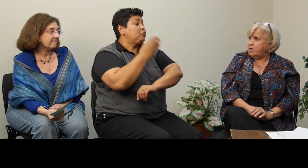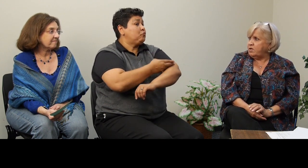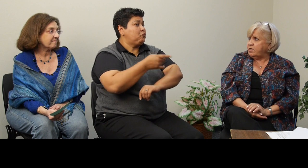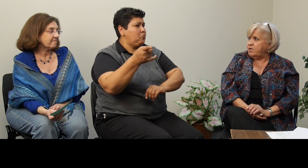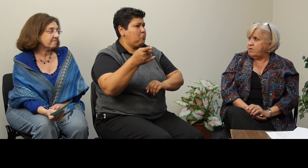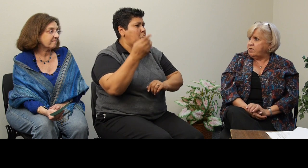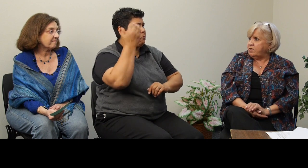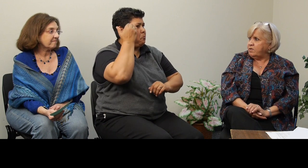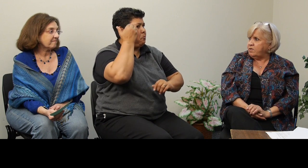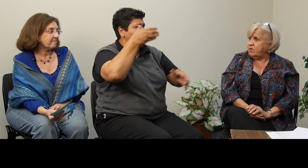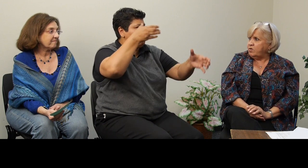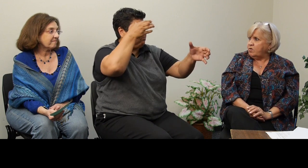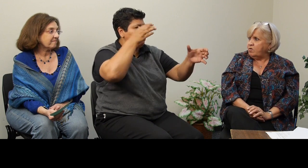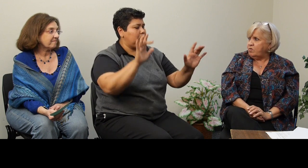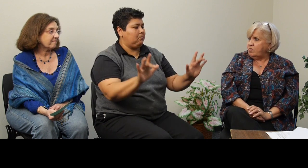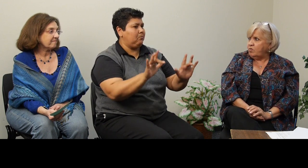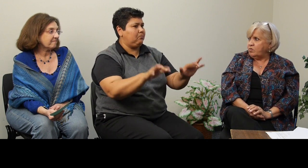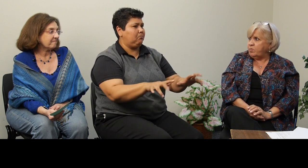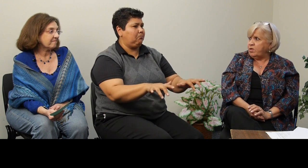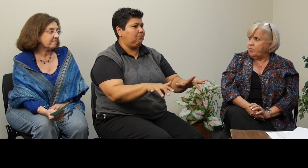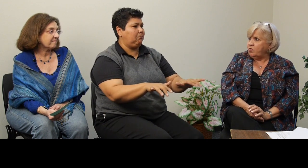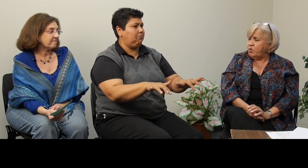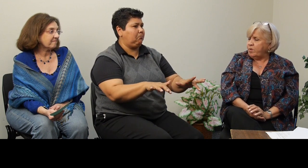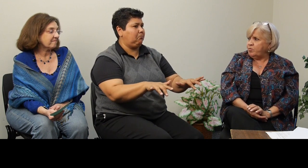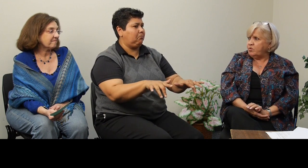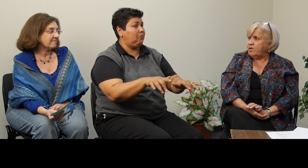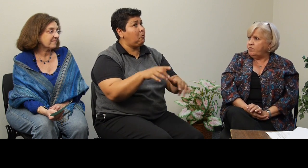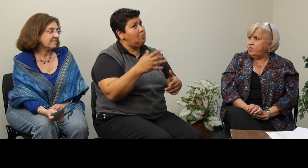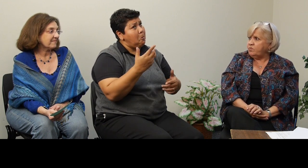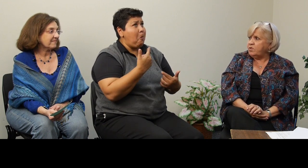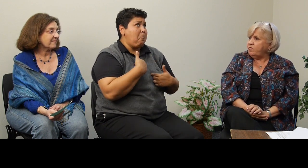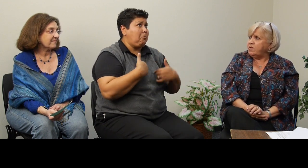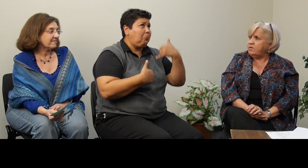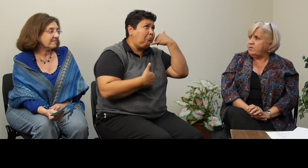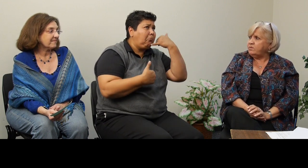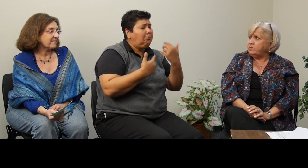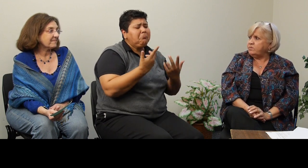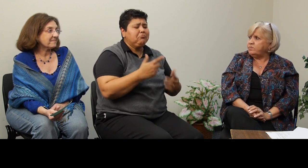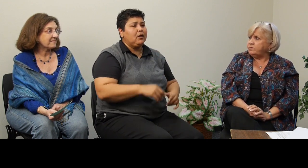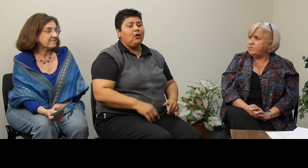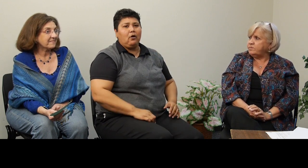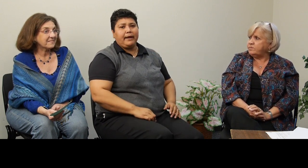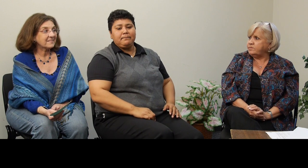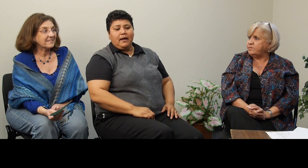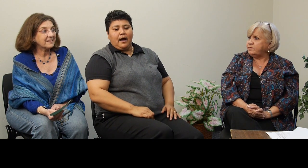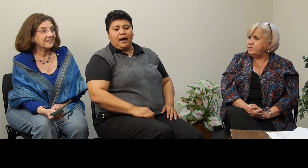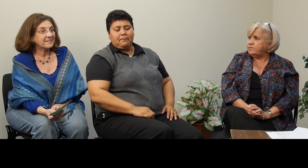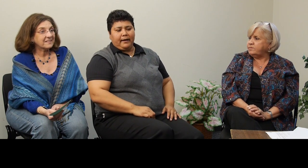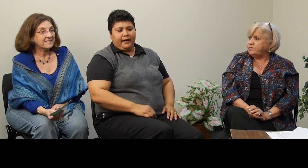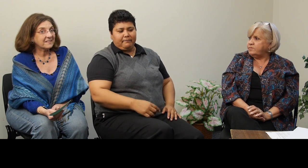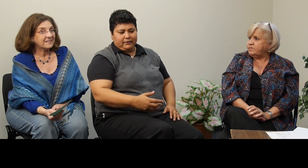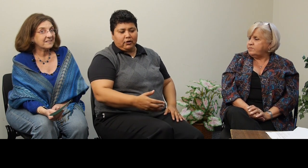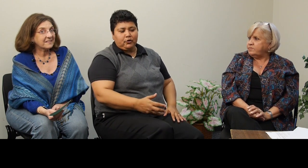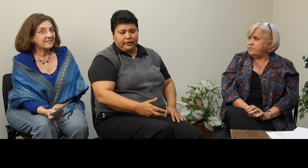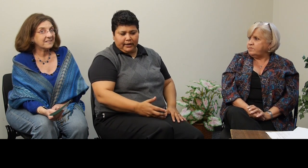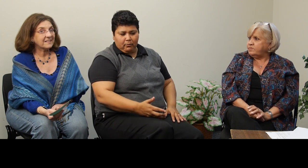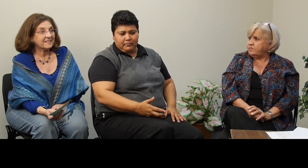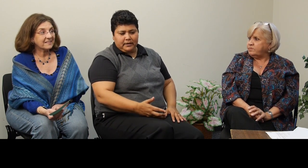internet, y, o también la puedo llamar por teléfono, está bien. Ok, I have my daughter who could help me